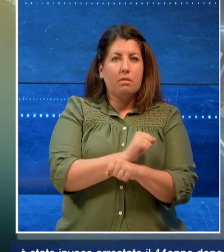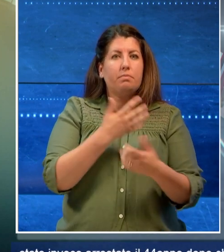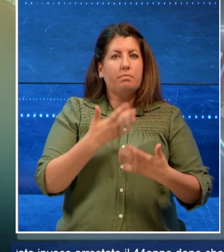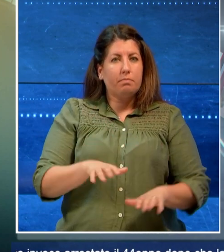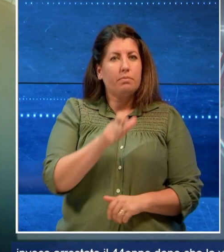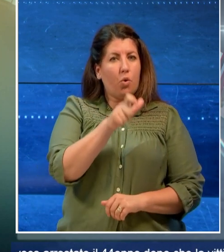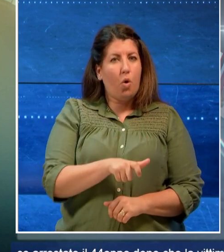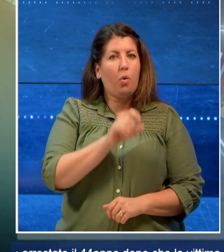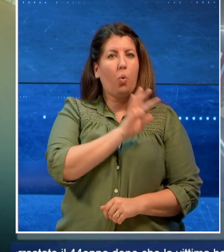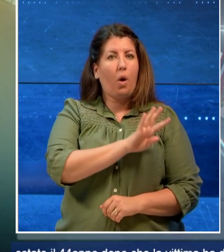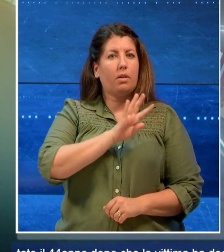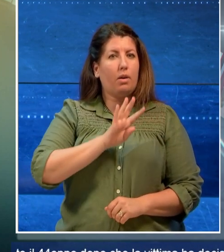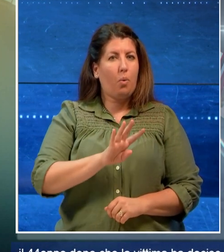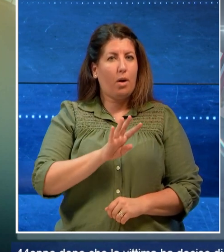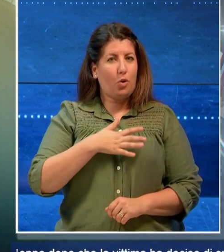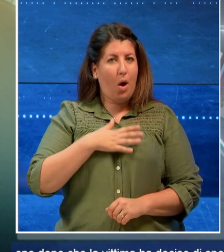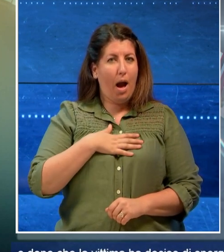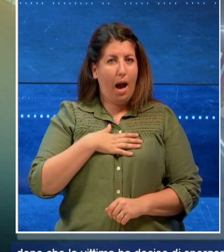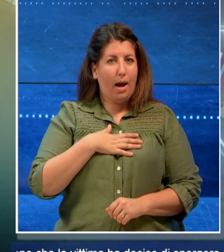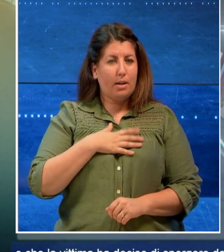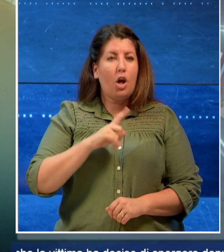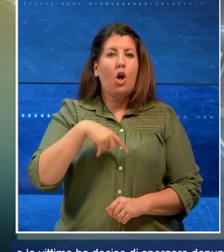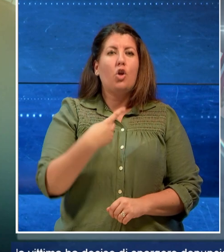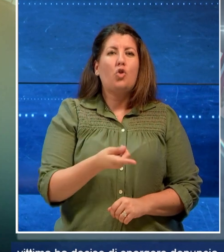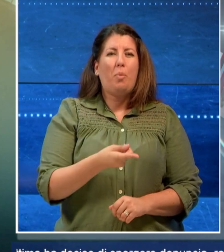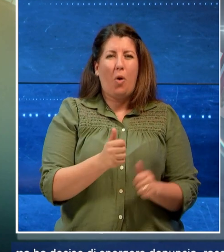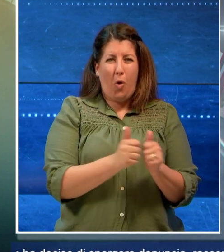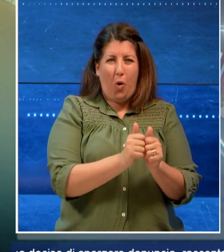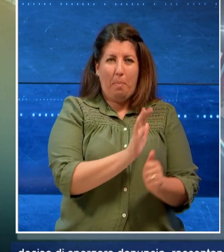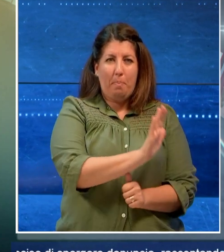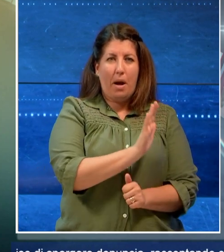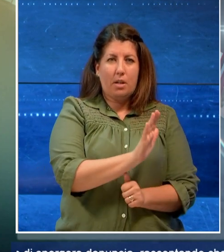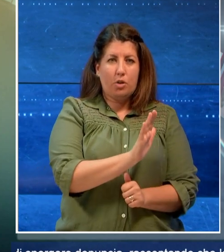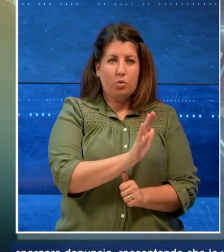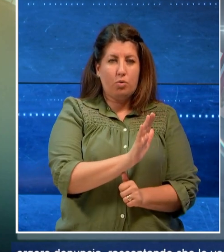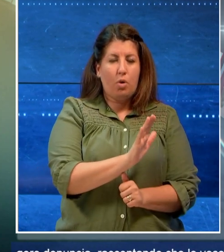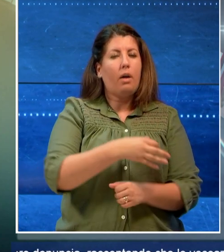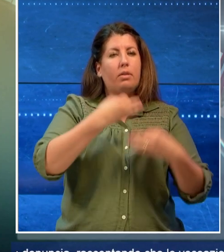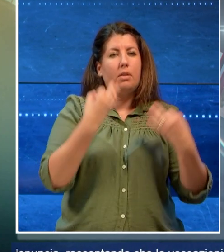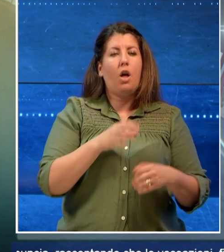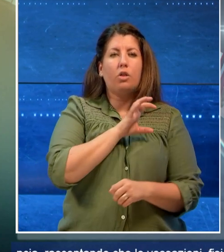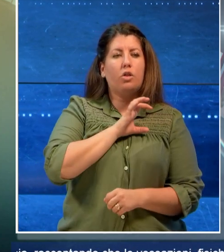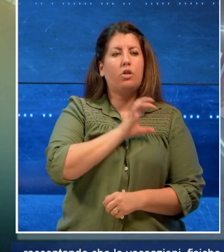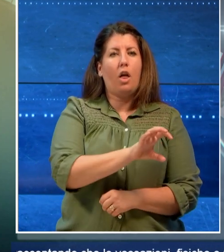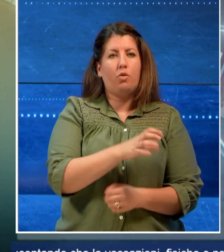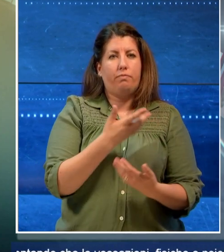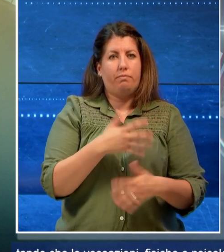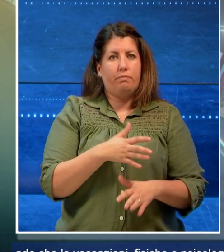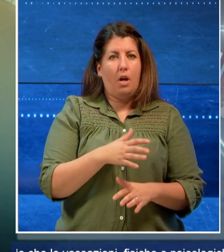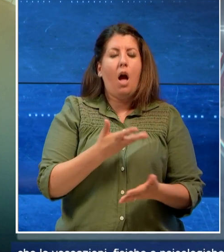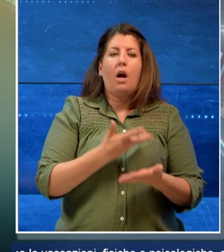44enne dopo che la vittima ha deciso di sporgere denuncia raccontando che le